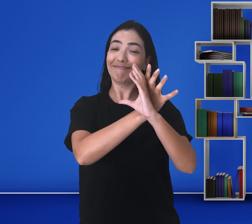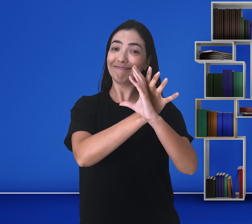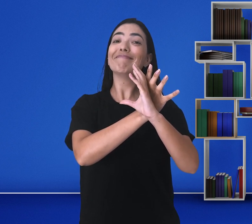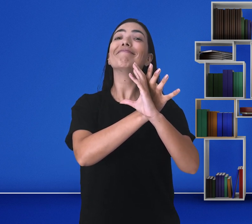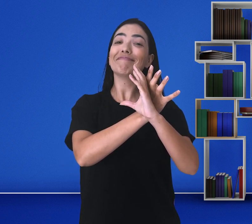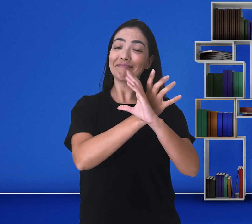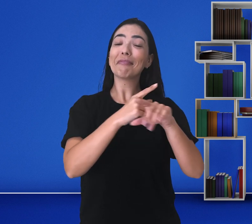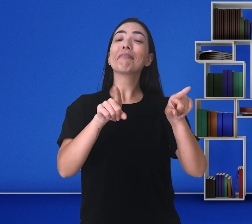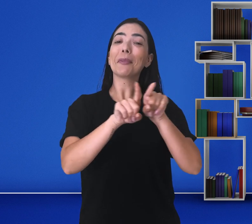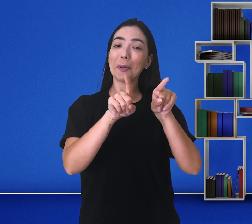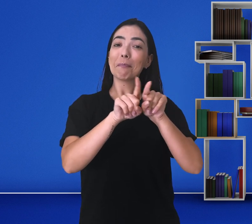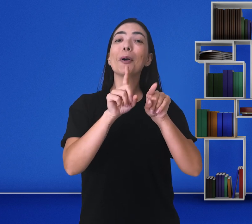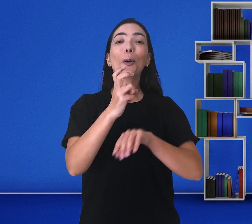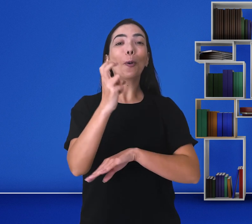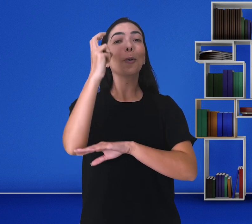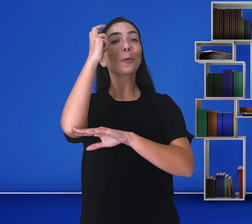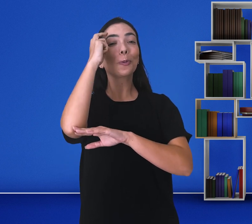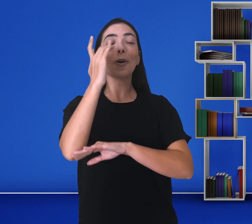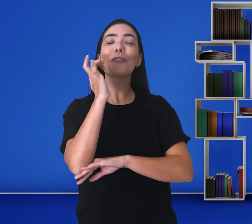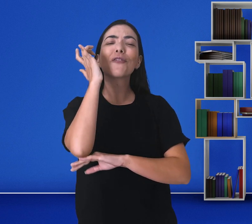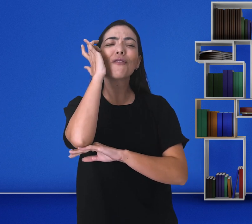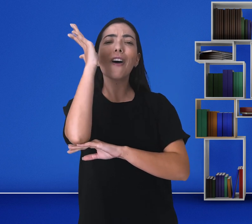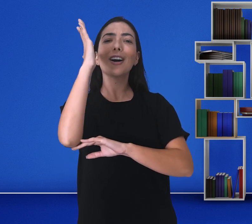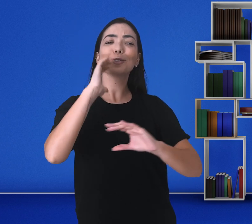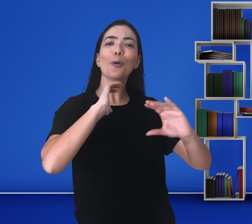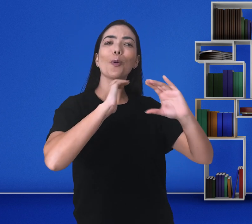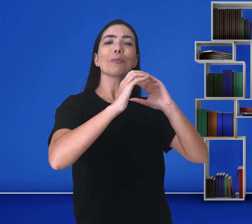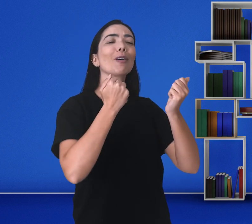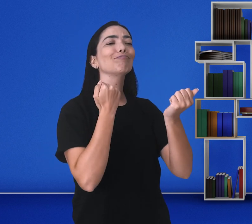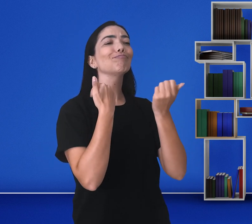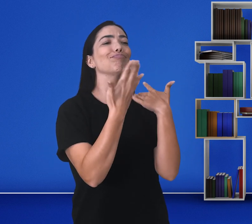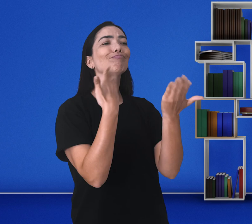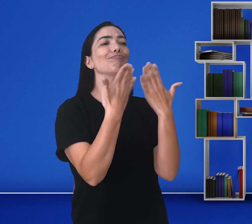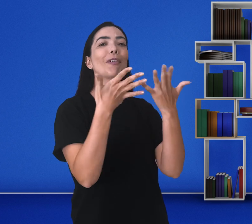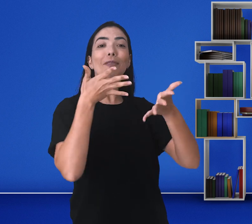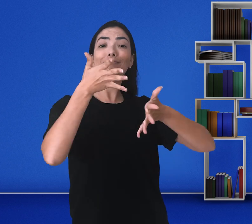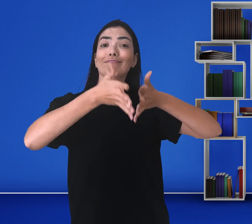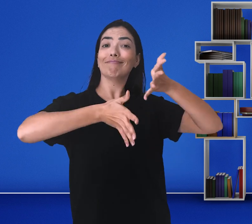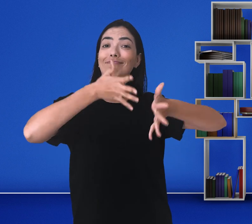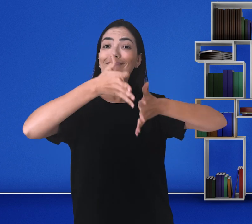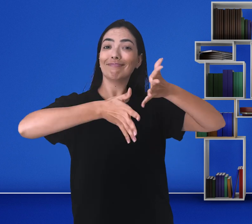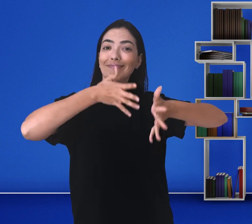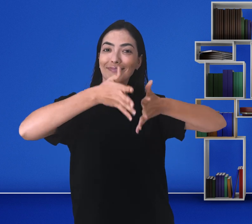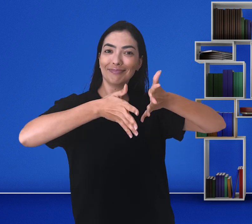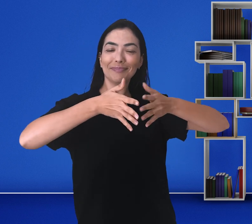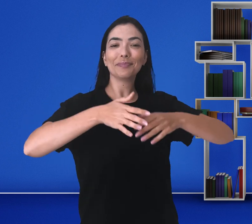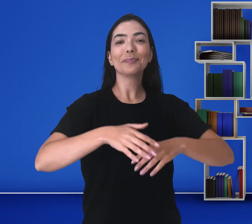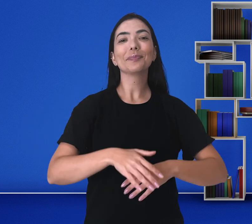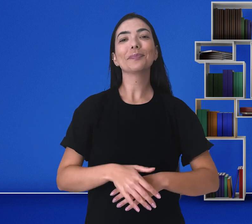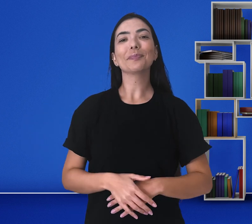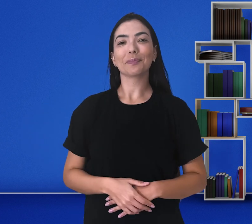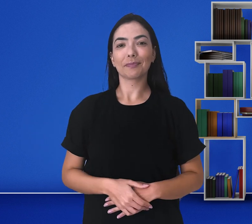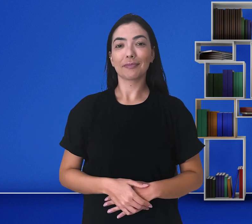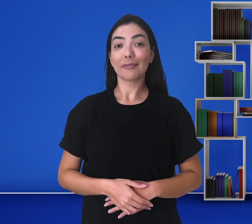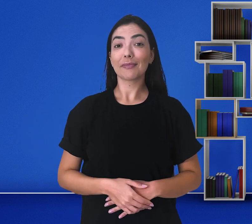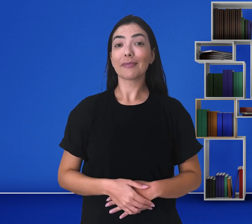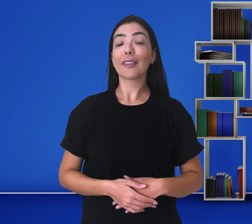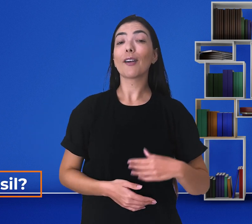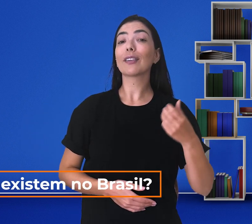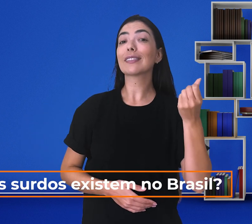é por meio de videoconferência. Assim, a comunicação se torna muito mais fluida por meio da língua de sinais. A